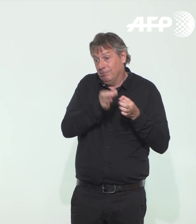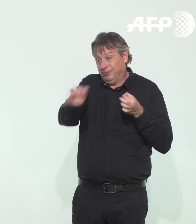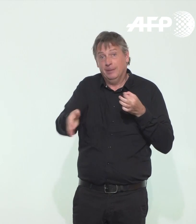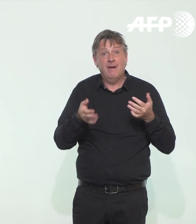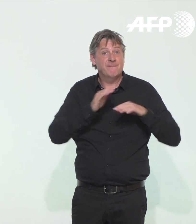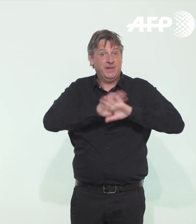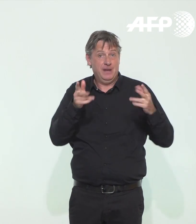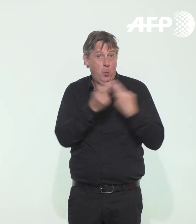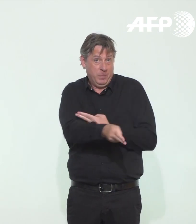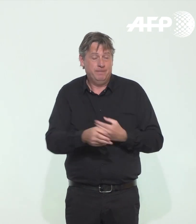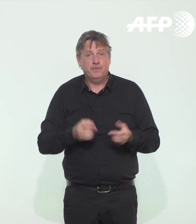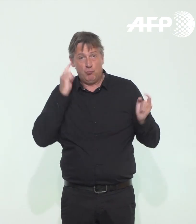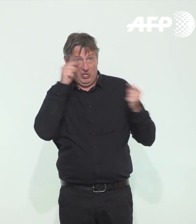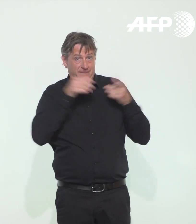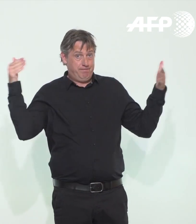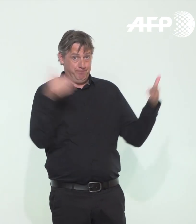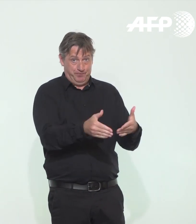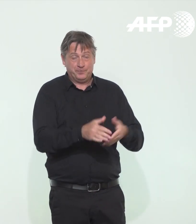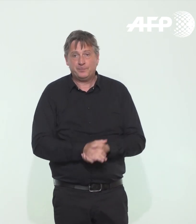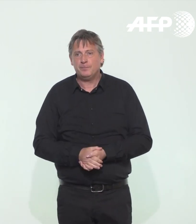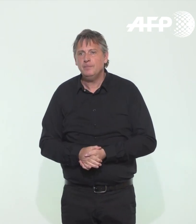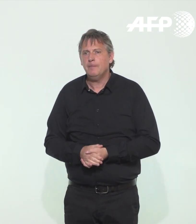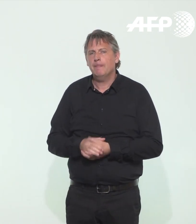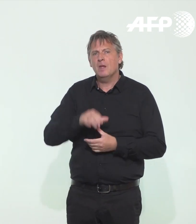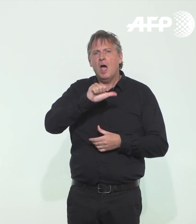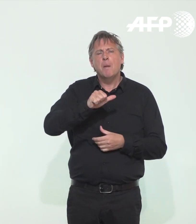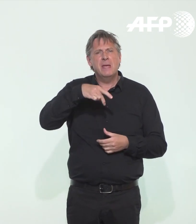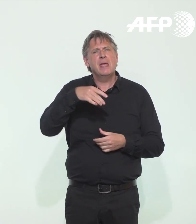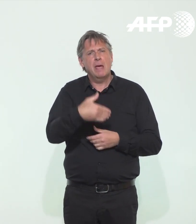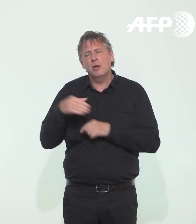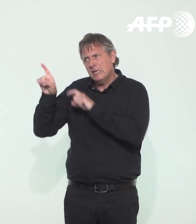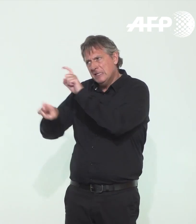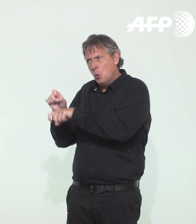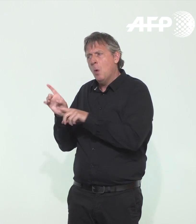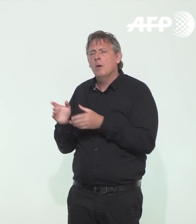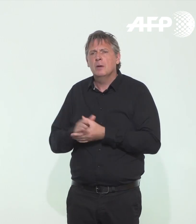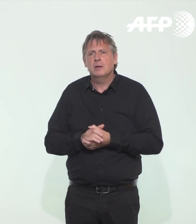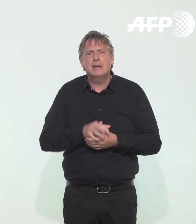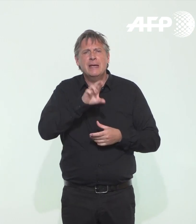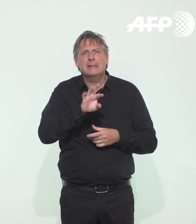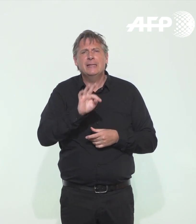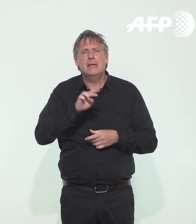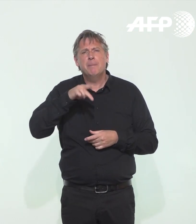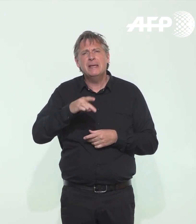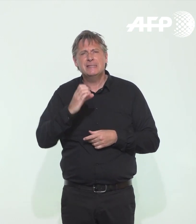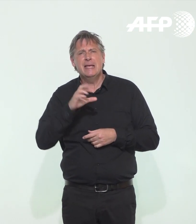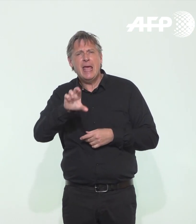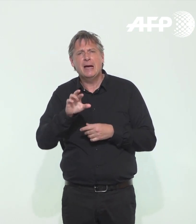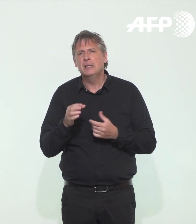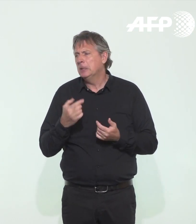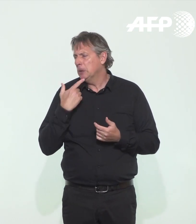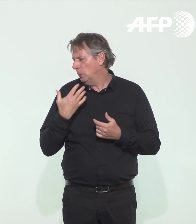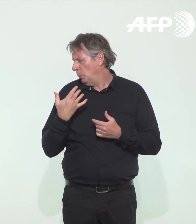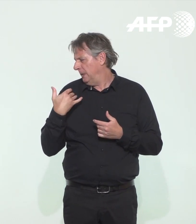Mediapart, dont la première posée également par l'APM. Combien de tests RT-PCR ont été réalisés chaque jour depuis le début du